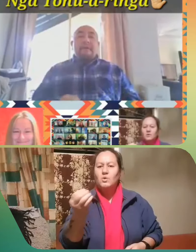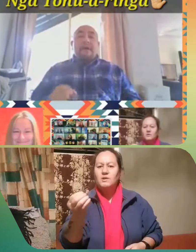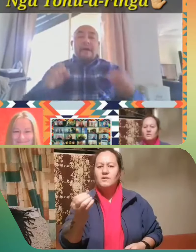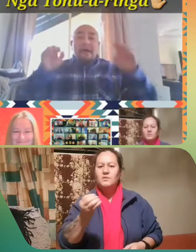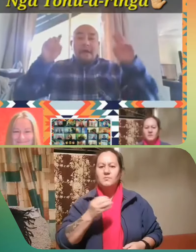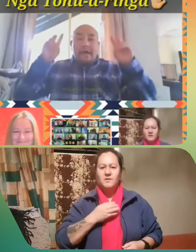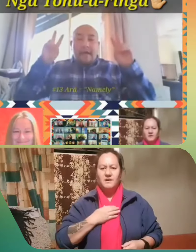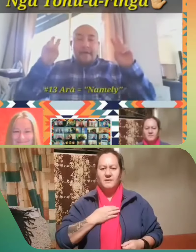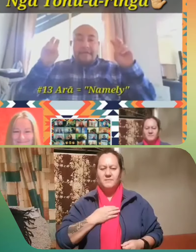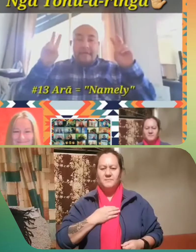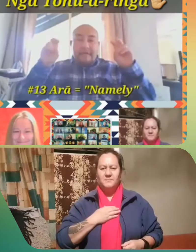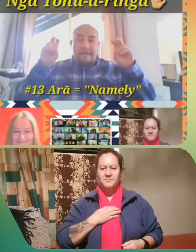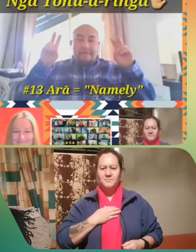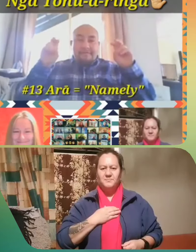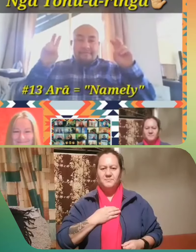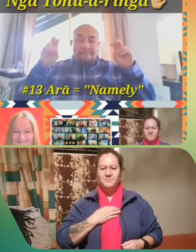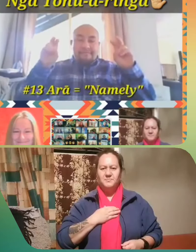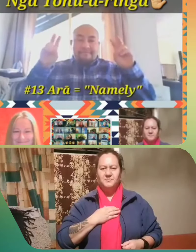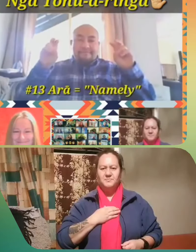Kōrero mai.